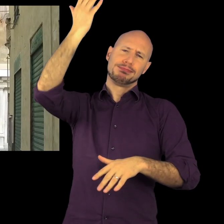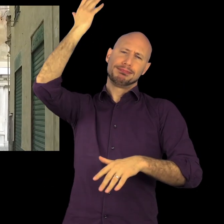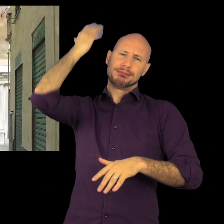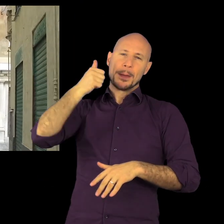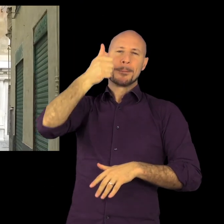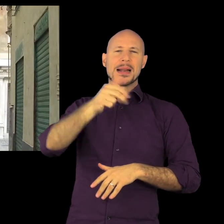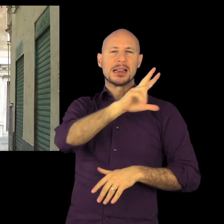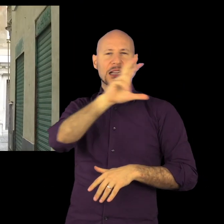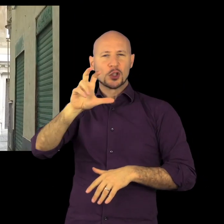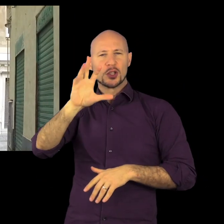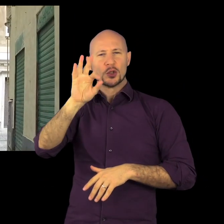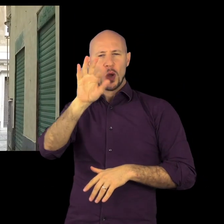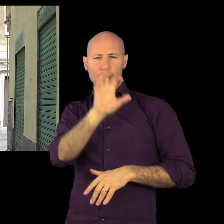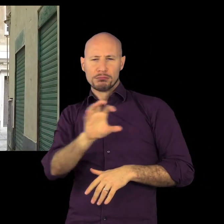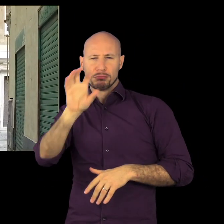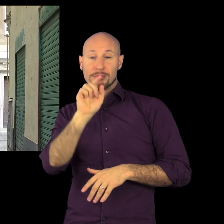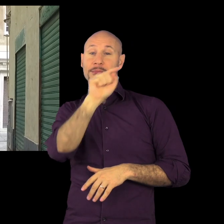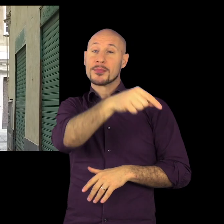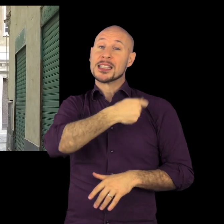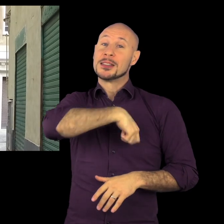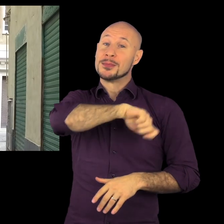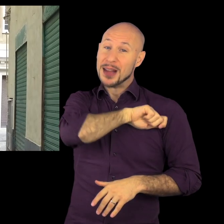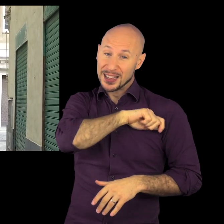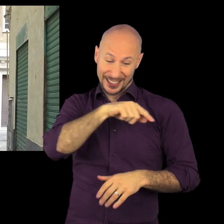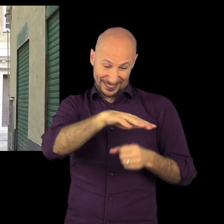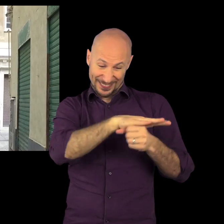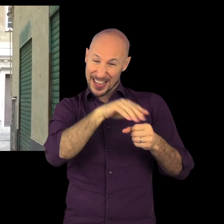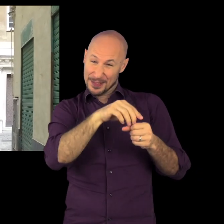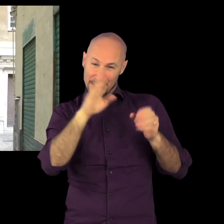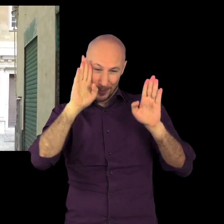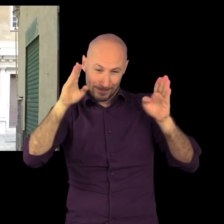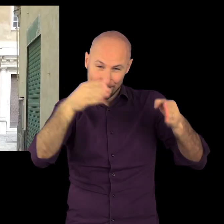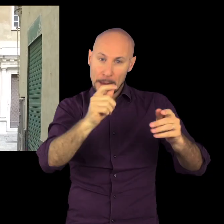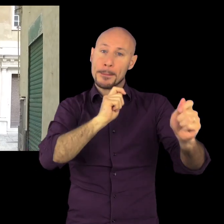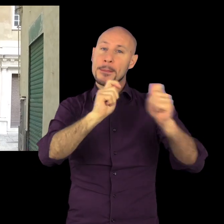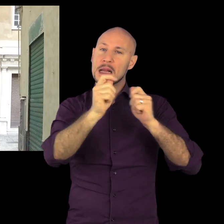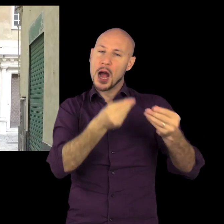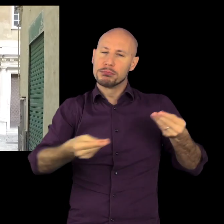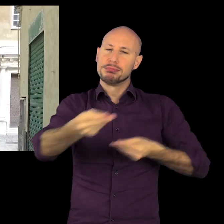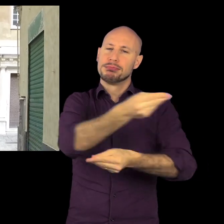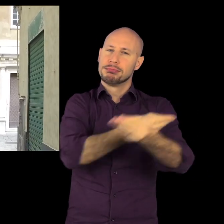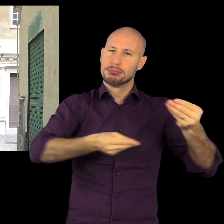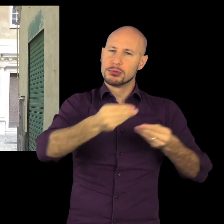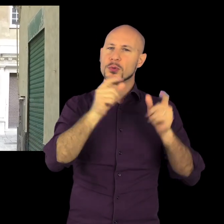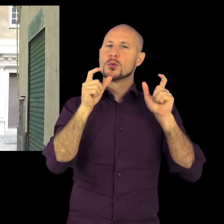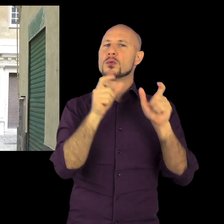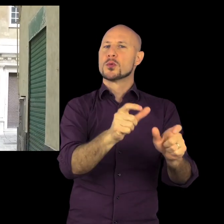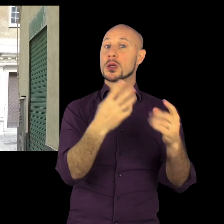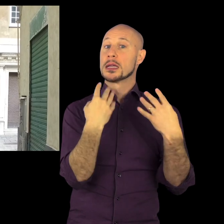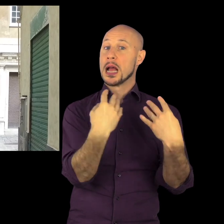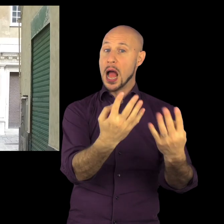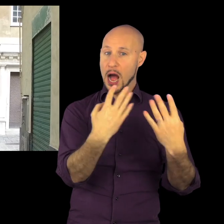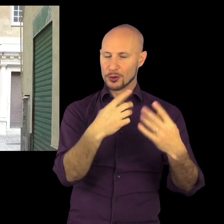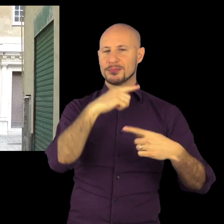storiche. Pensate bene che alcuni membri della famiglia Squarciafico sono attestati in Spagna nella seconda metà del Trecento,